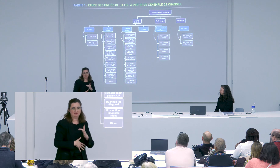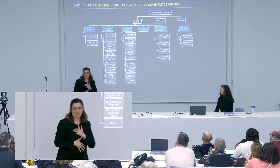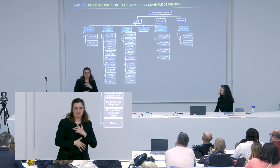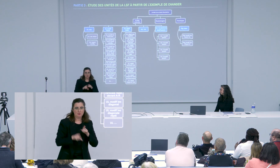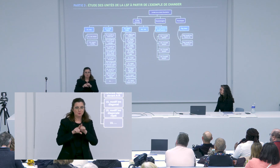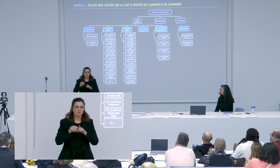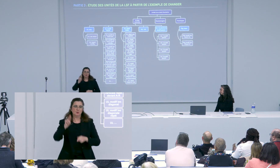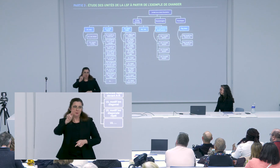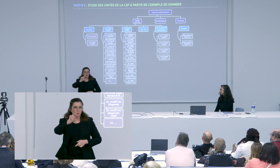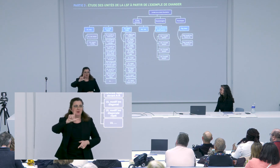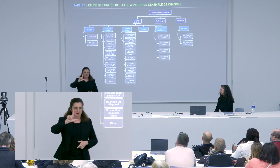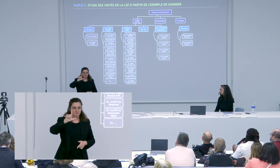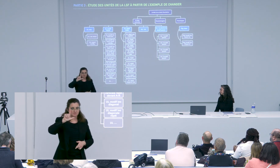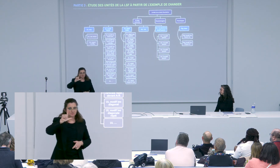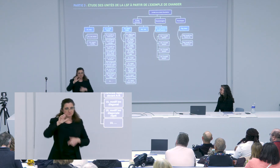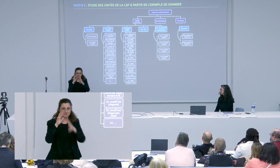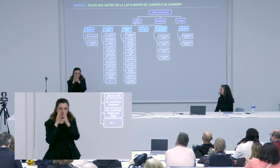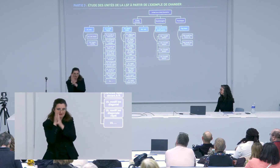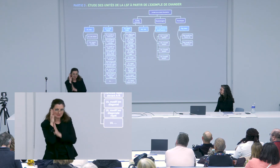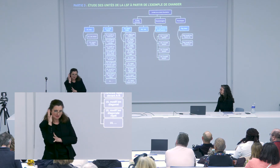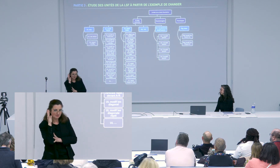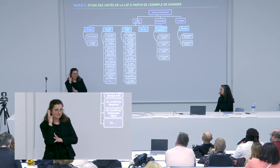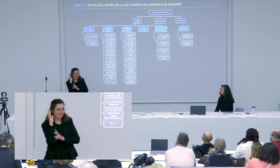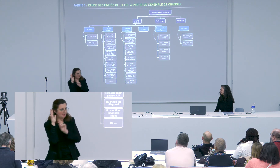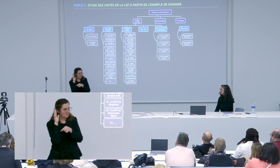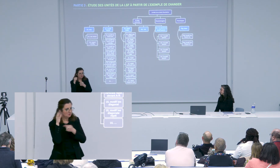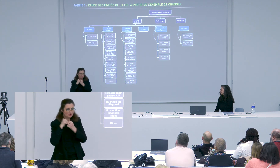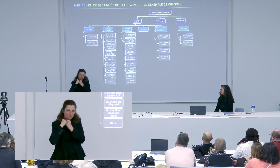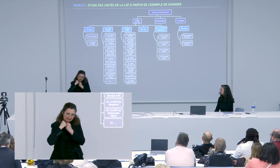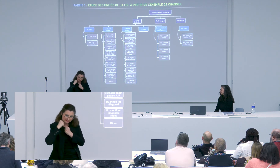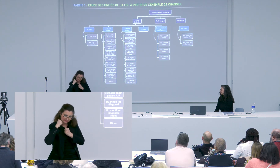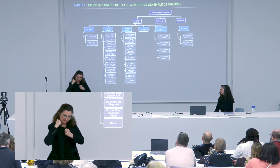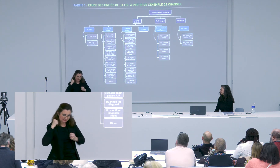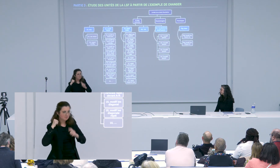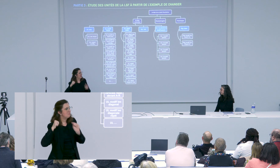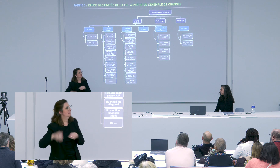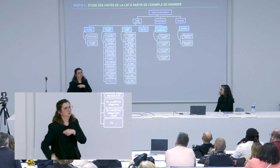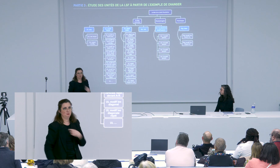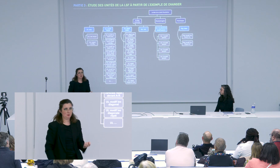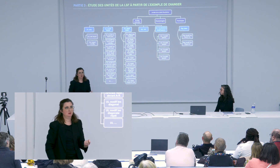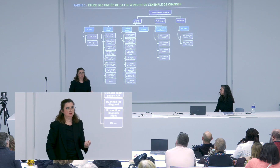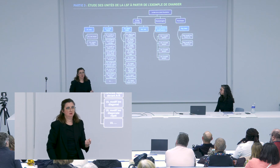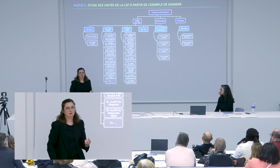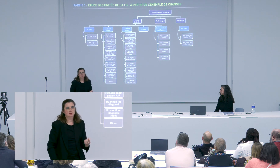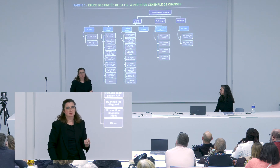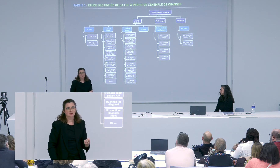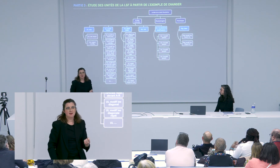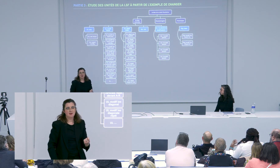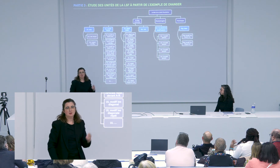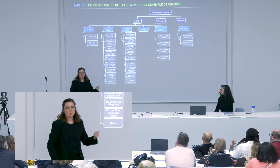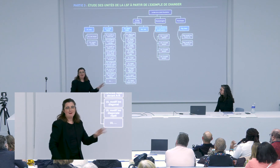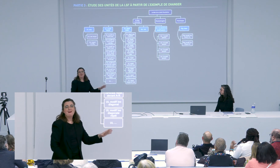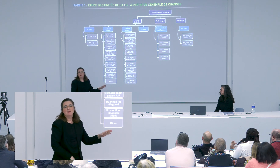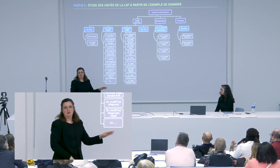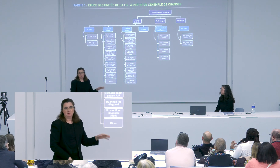ça change notre regard sur la LSF et sur les UL en général bien entendu il n a plus à faire on peut encore aller